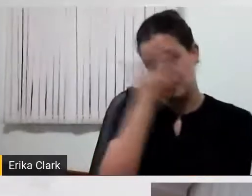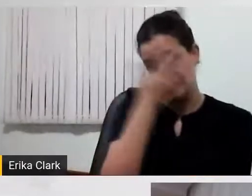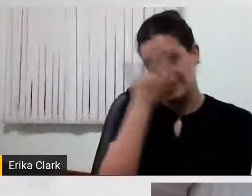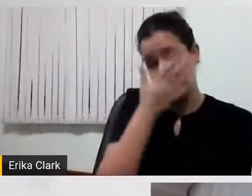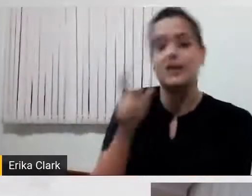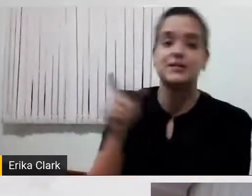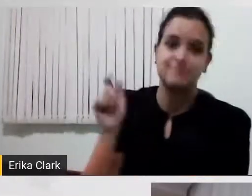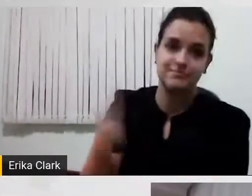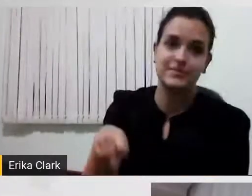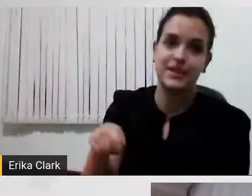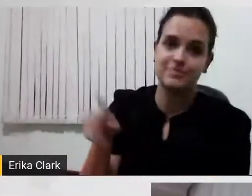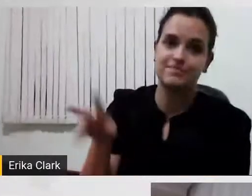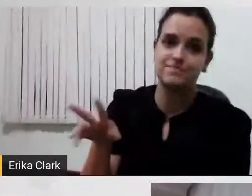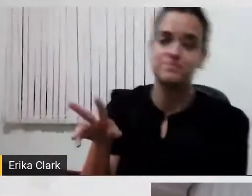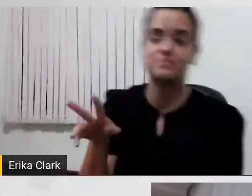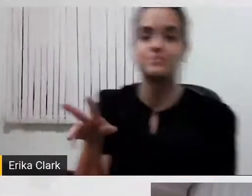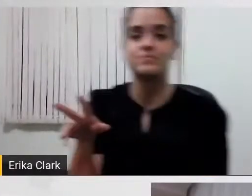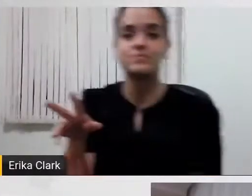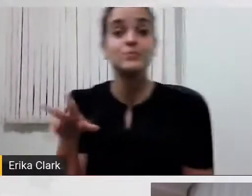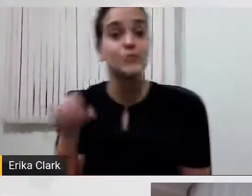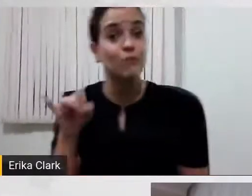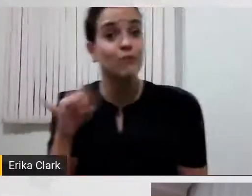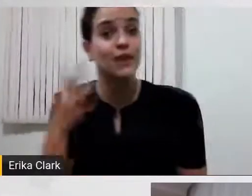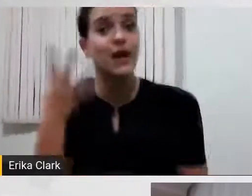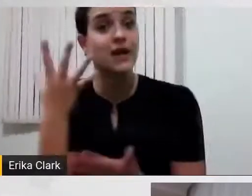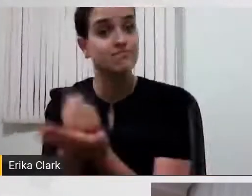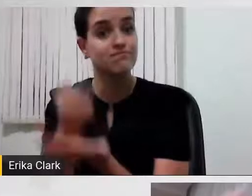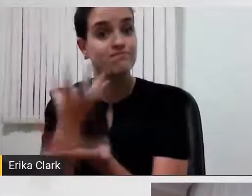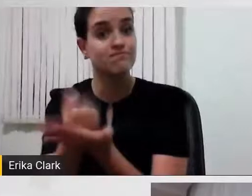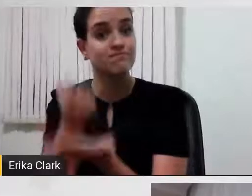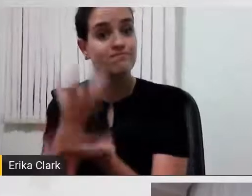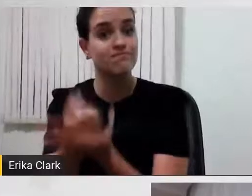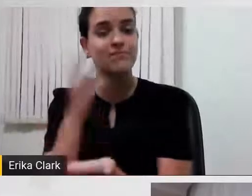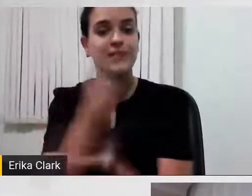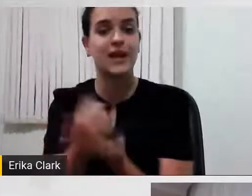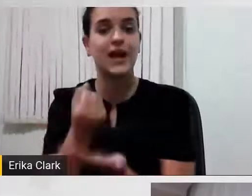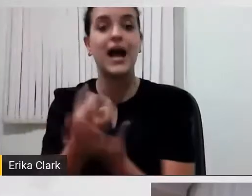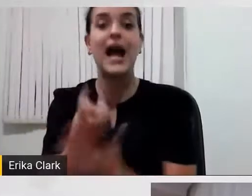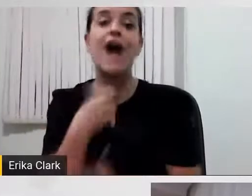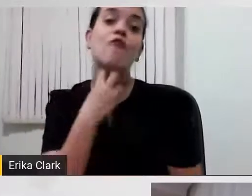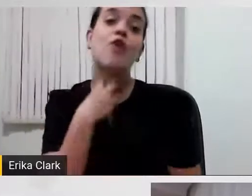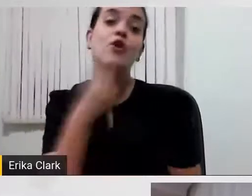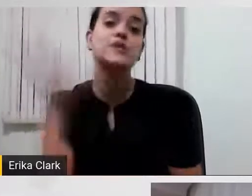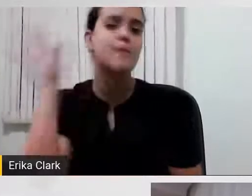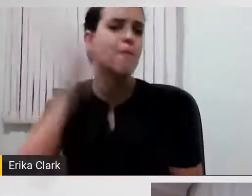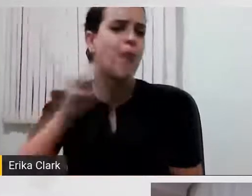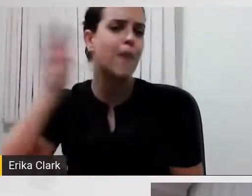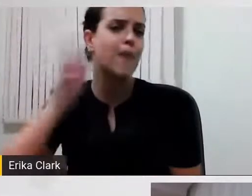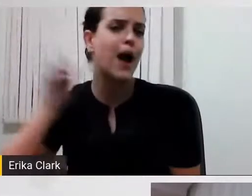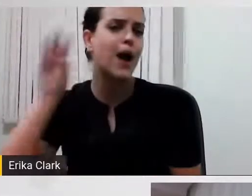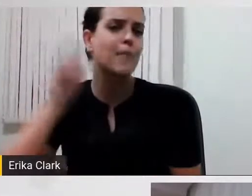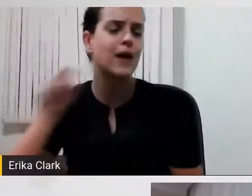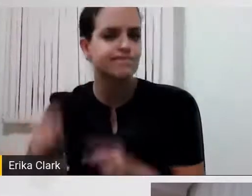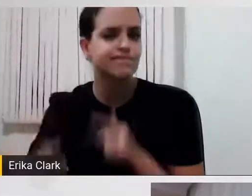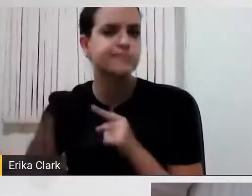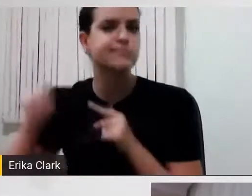mas quando toca aqui dentro, então sai a voz. que gravada. Isso. E esse tipo de